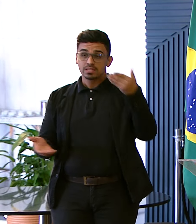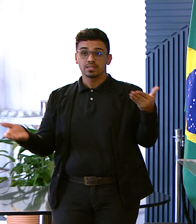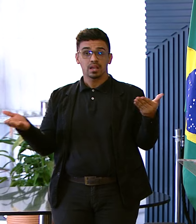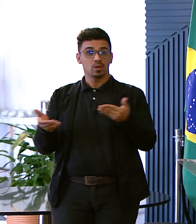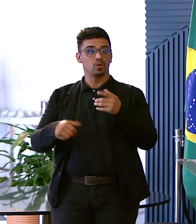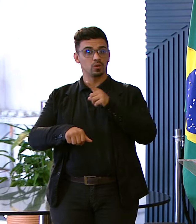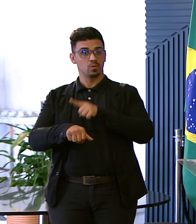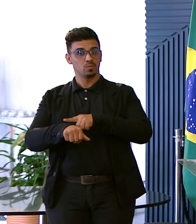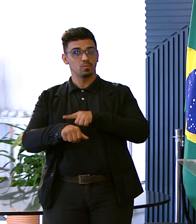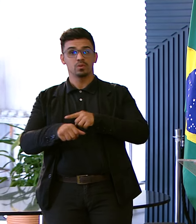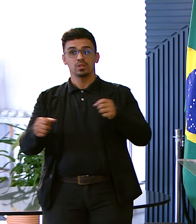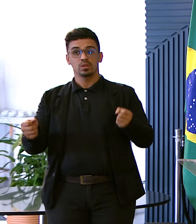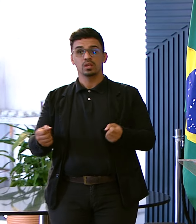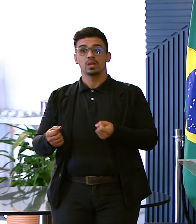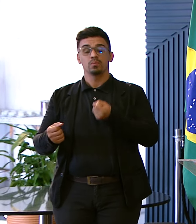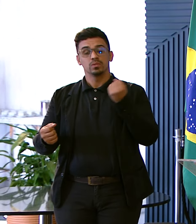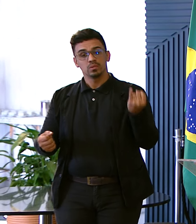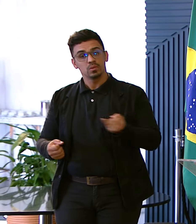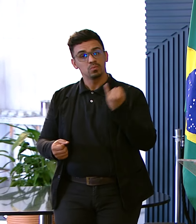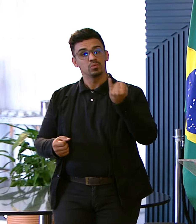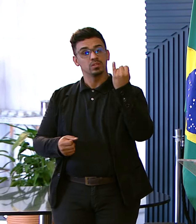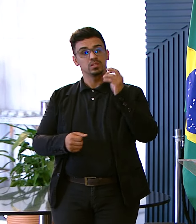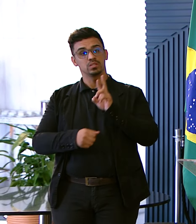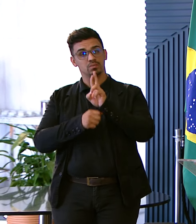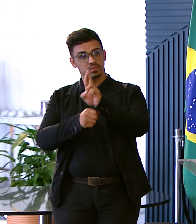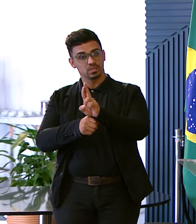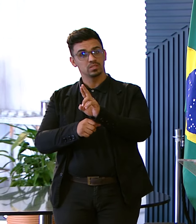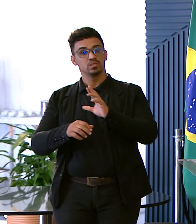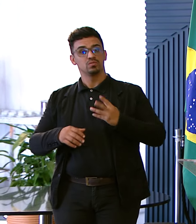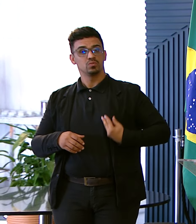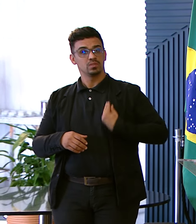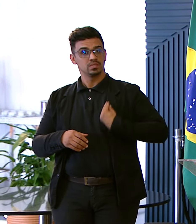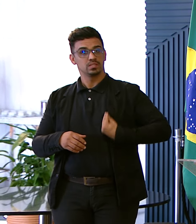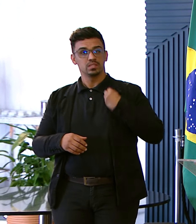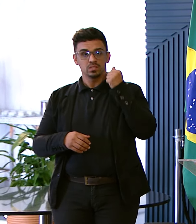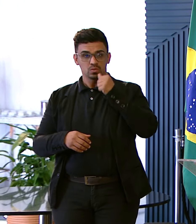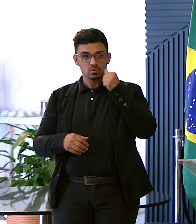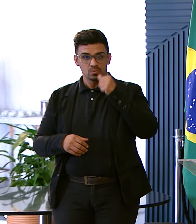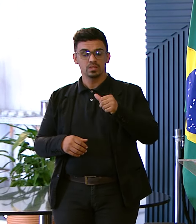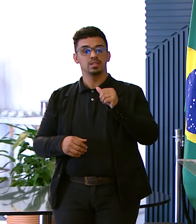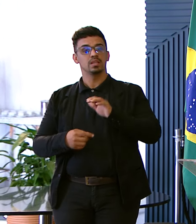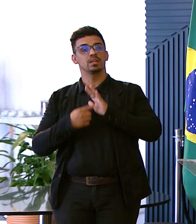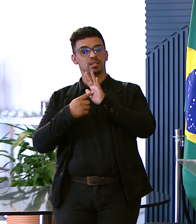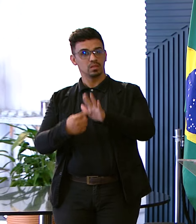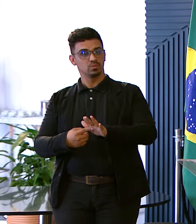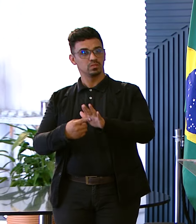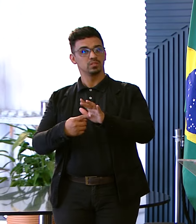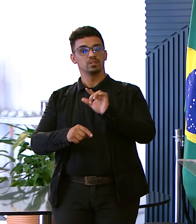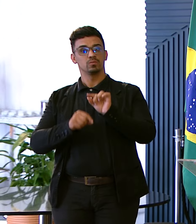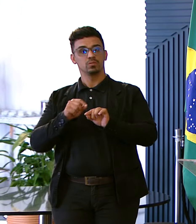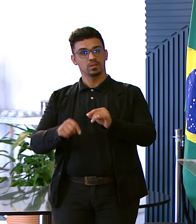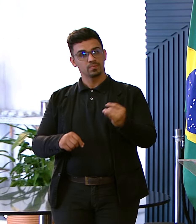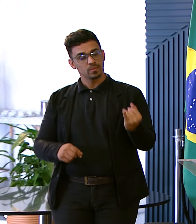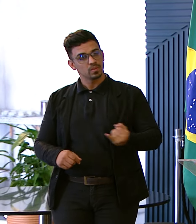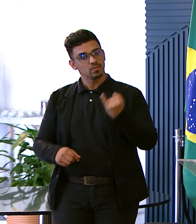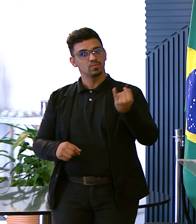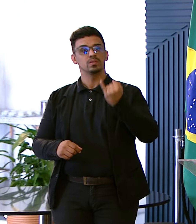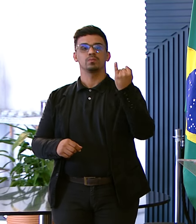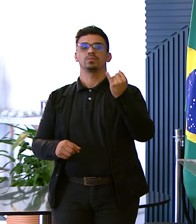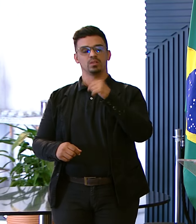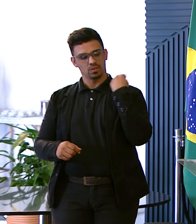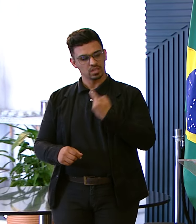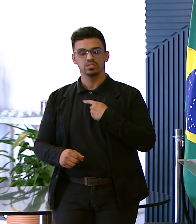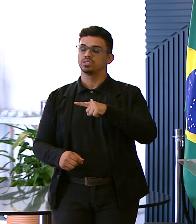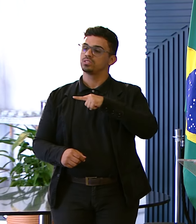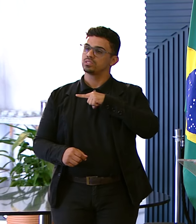De glória O momento talvez Mais representativo Da existência de uma mulher Que ela está dando a luz Para um outro ser É fundamental Que a gente